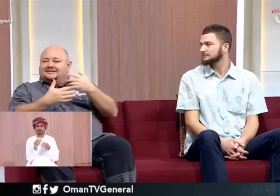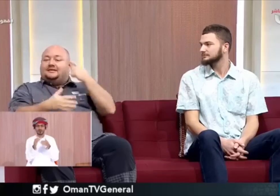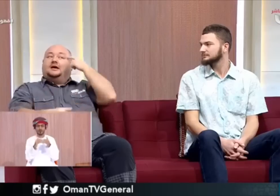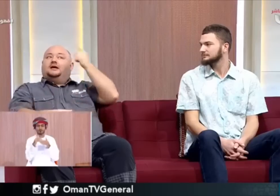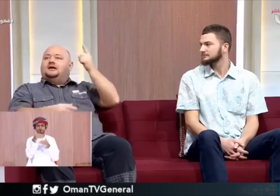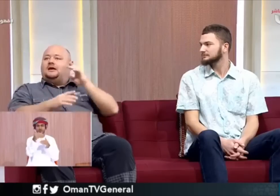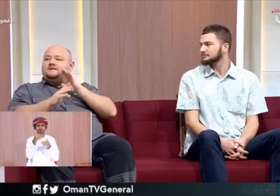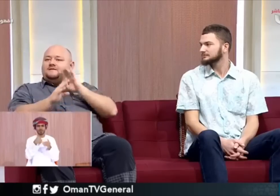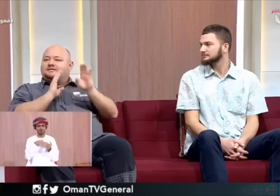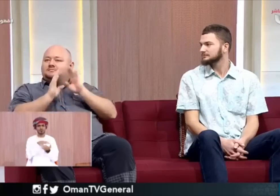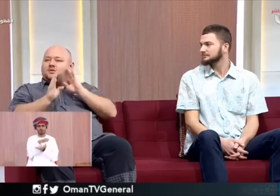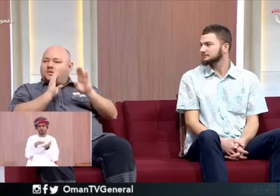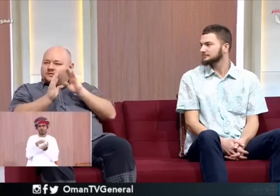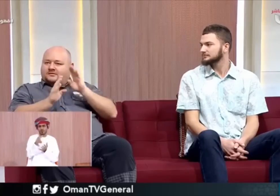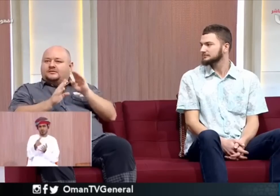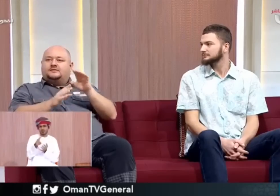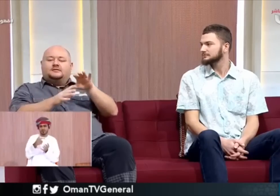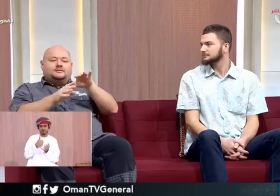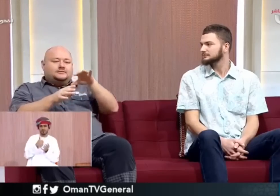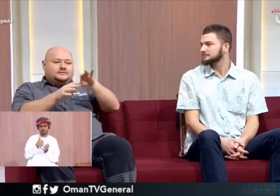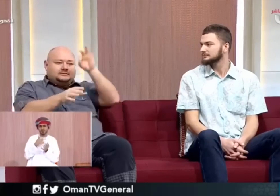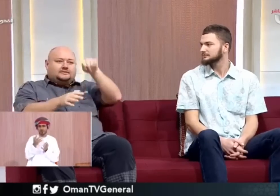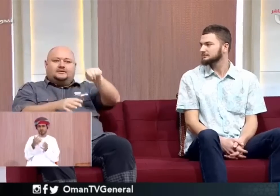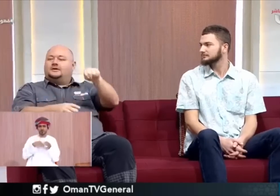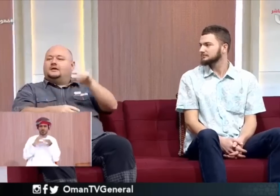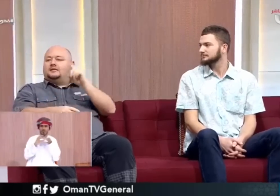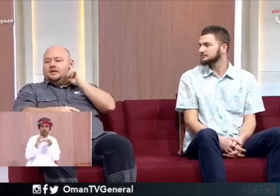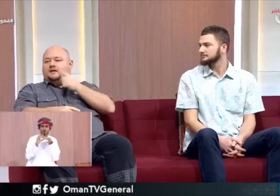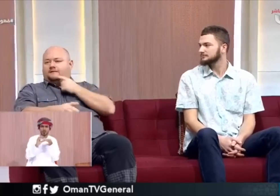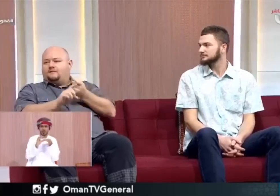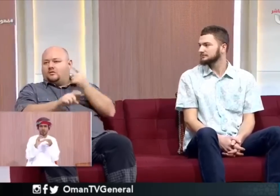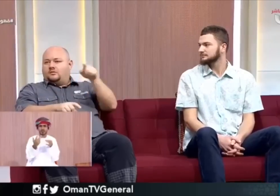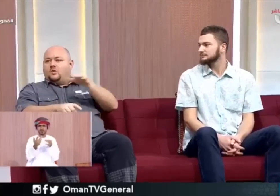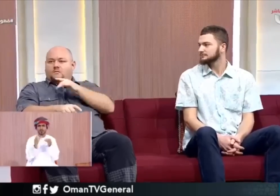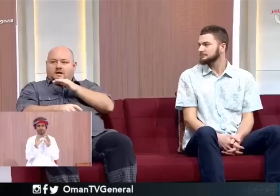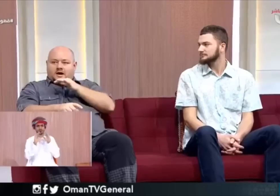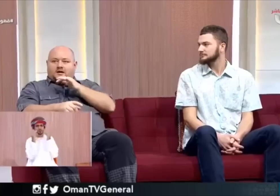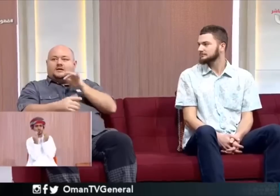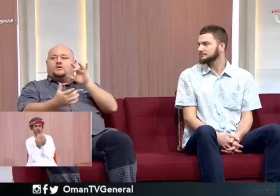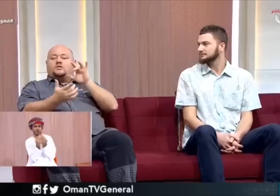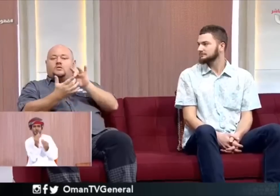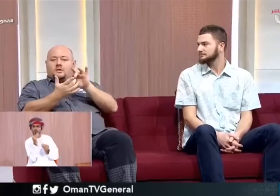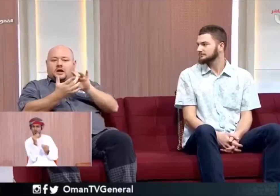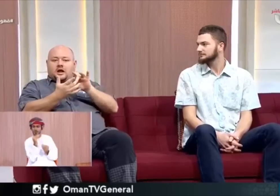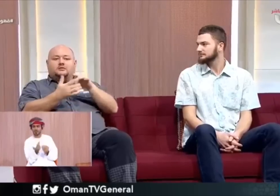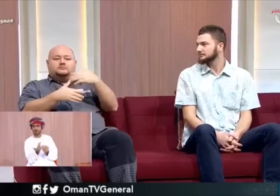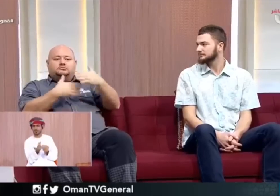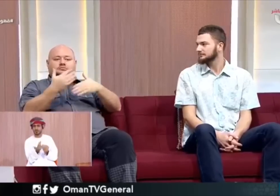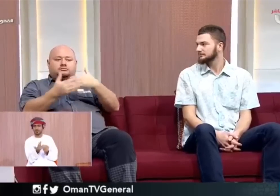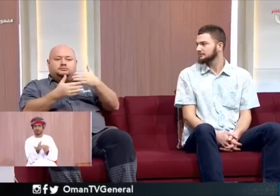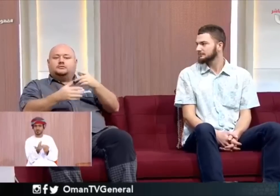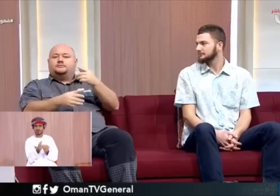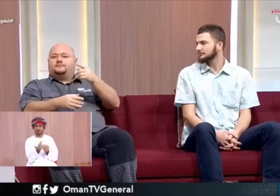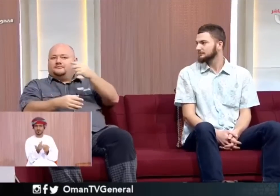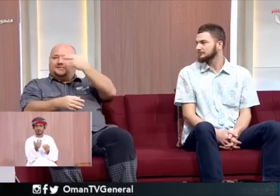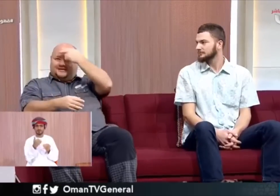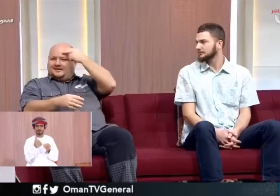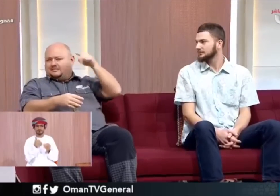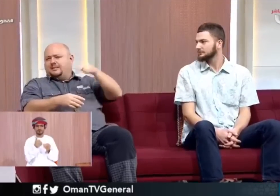مشكلة إزاي أن نحن نقدر نتفاهم ونتواصل داخل المجتمع العماني فحاولنا نوجد أي شخص من